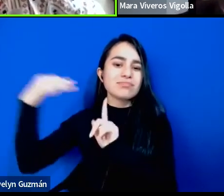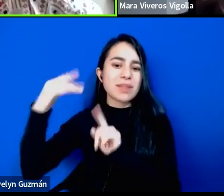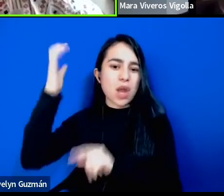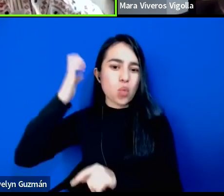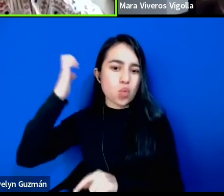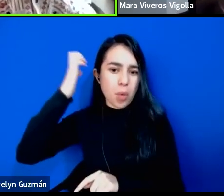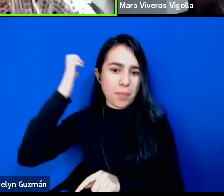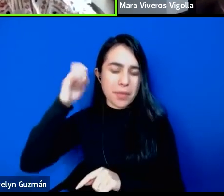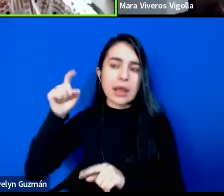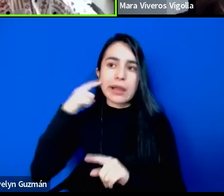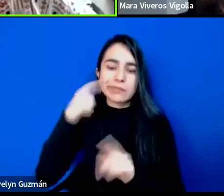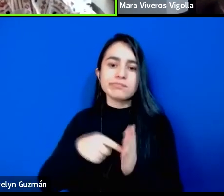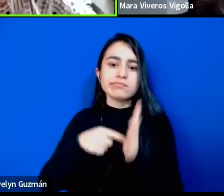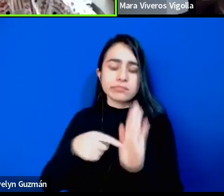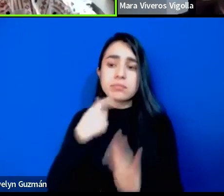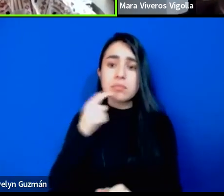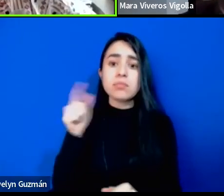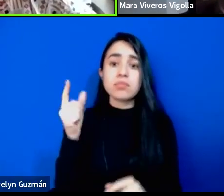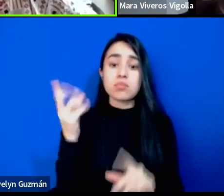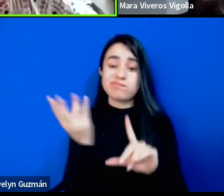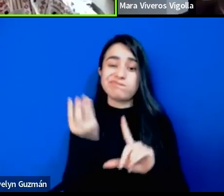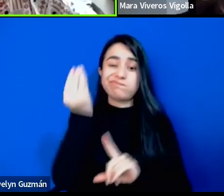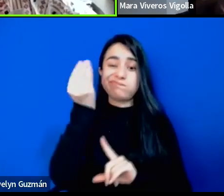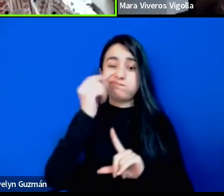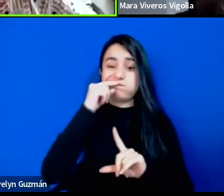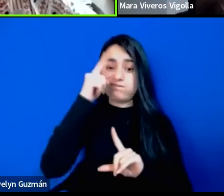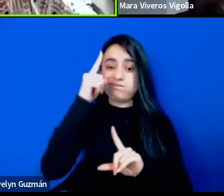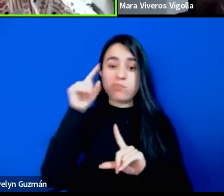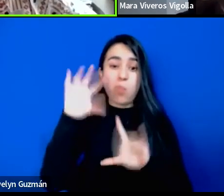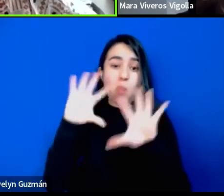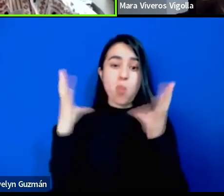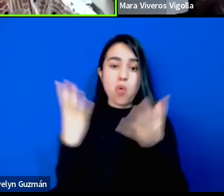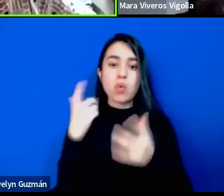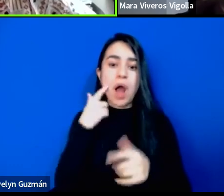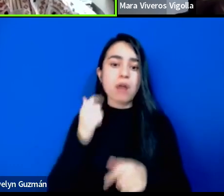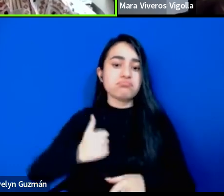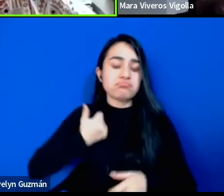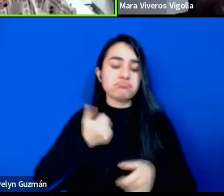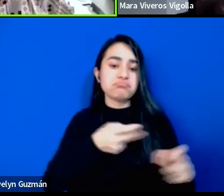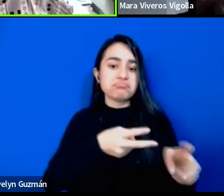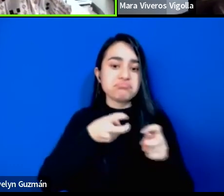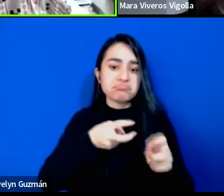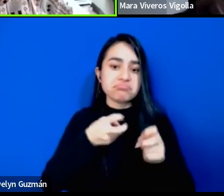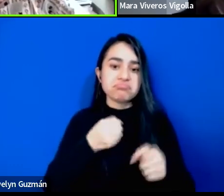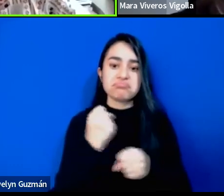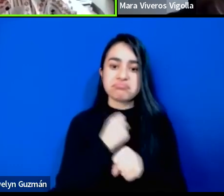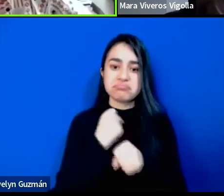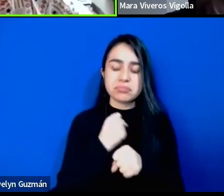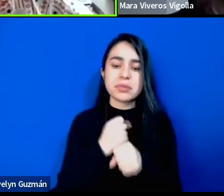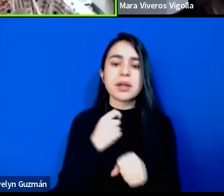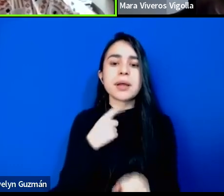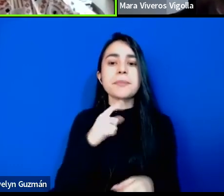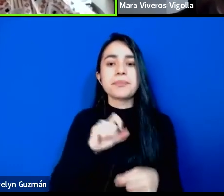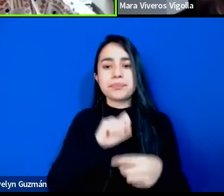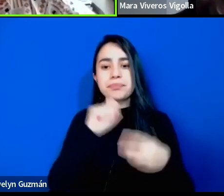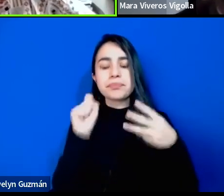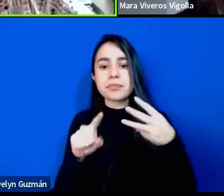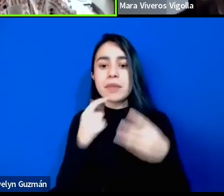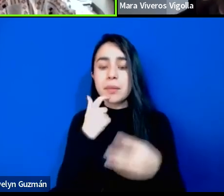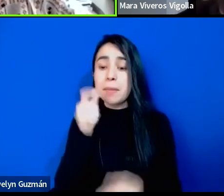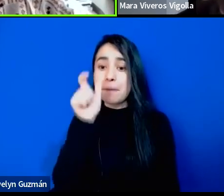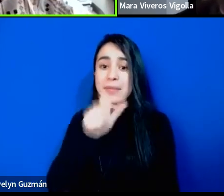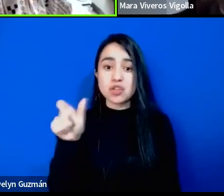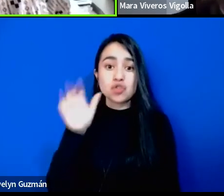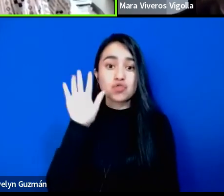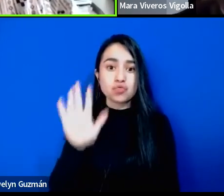explotación y la violencia de las élites mundiales, y pregunta, le parece que el valor atribuido a las personas puede estar